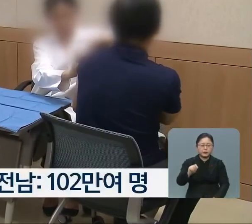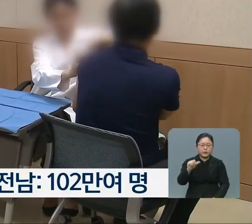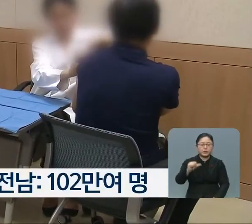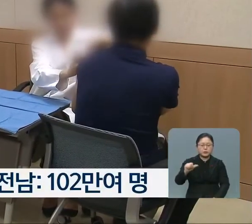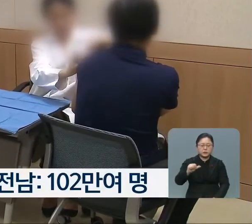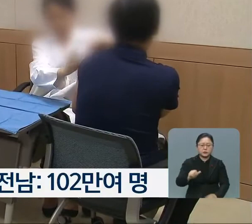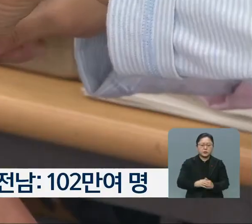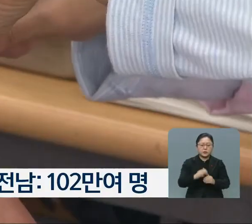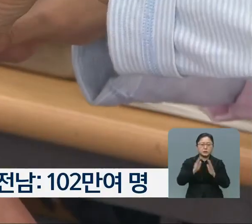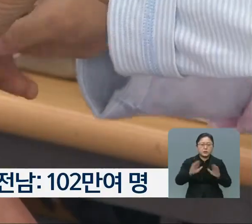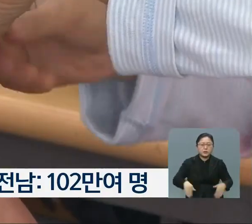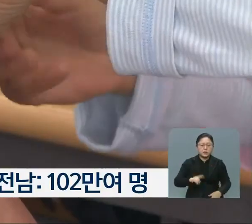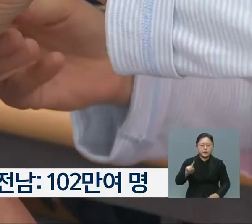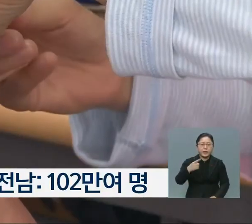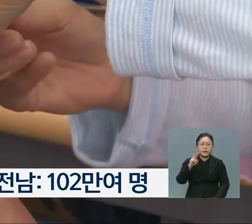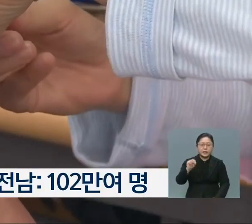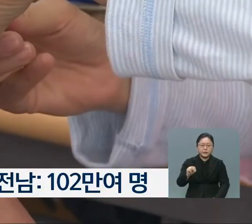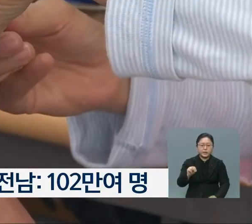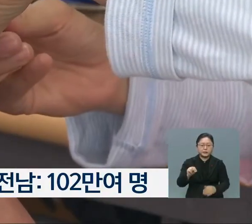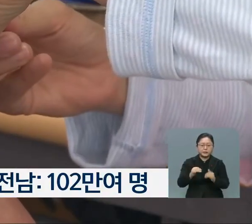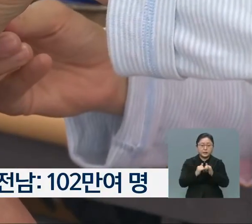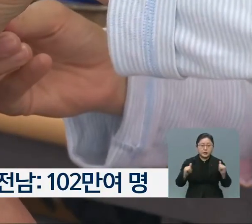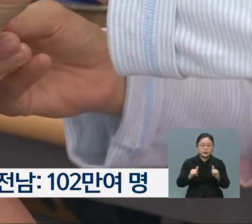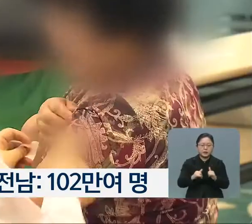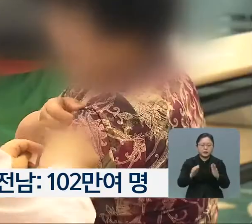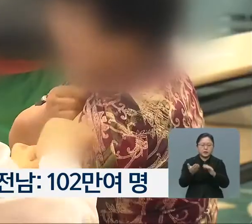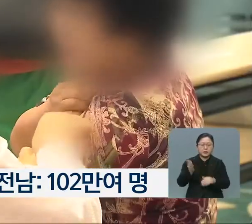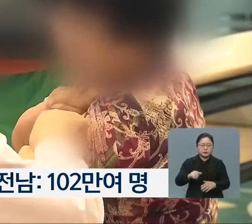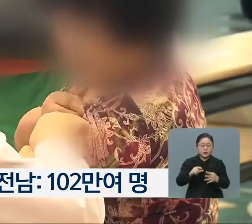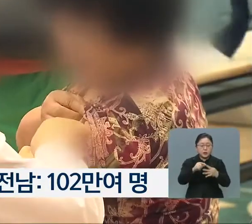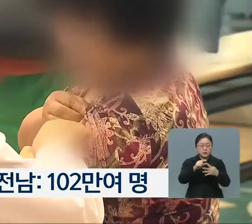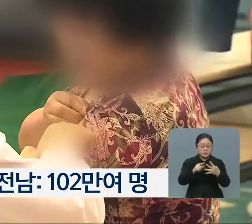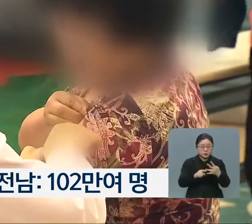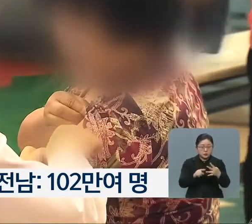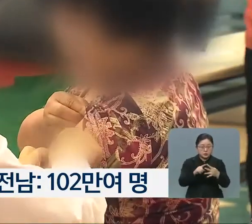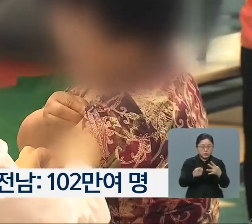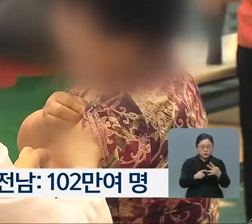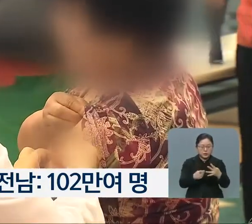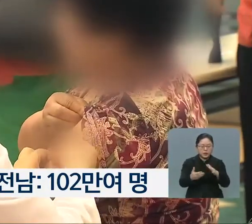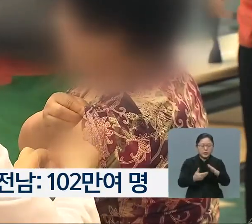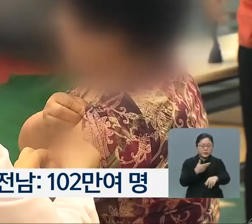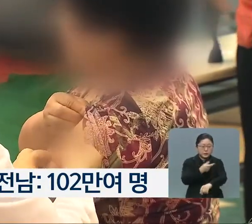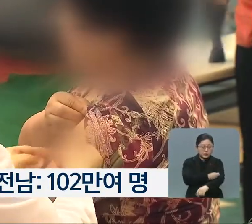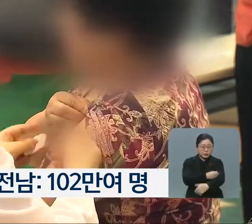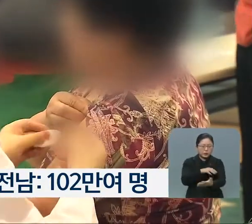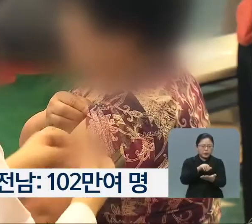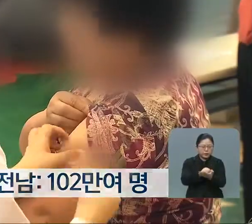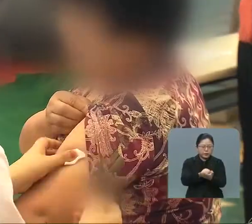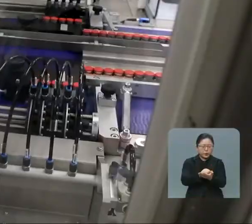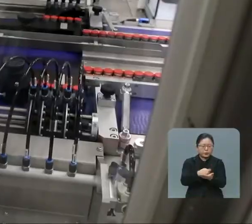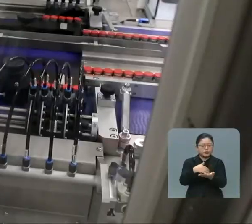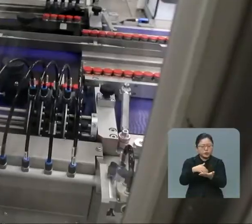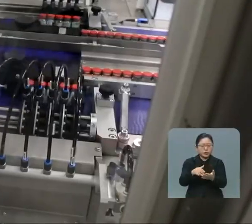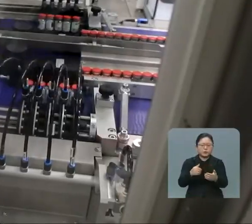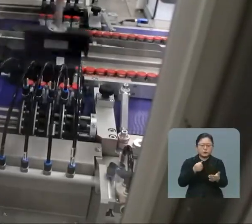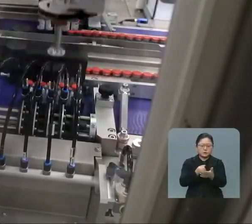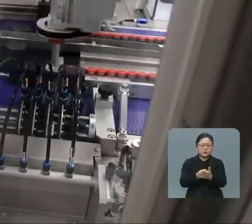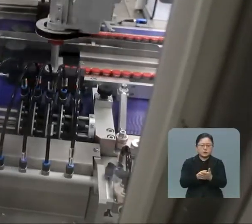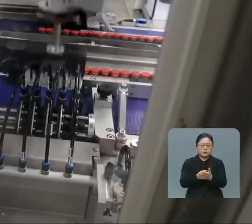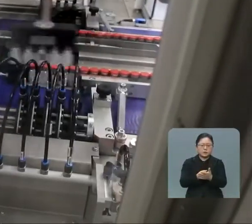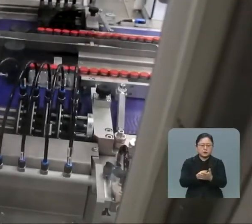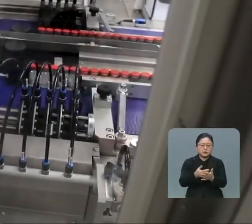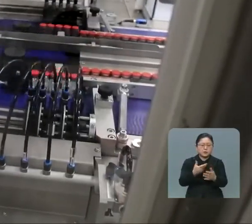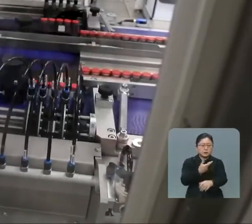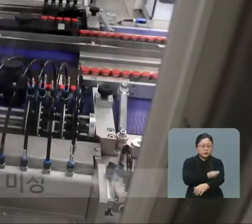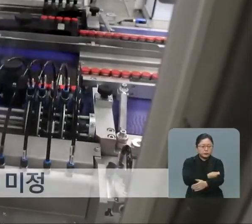5천여 명, 전남은 102만여 명. 다만 분기별 접종 인원은 백신 물량 확보에 따라 결정될 예정입니다. 백신